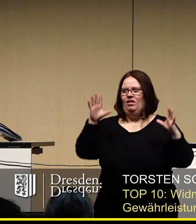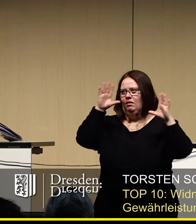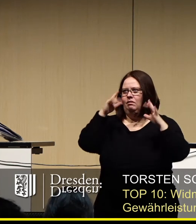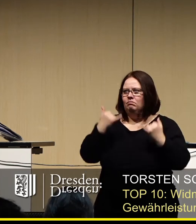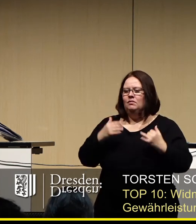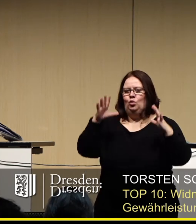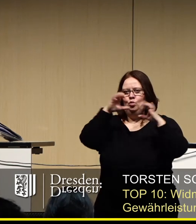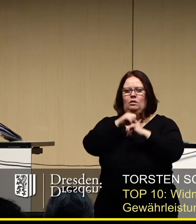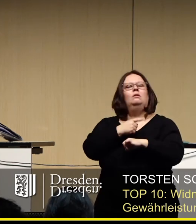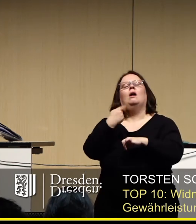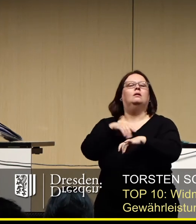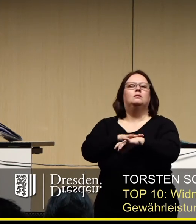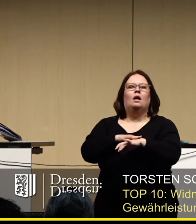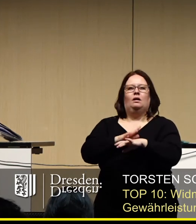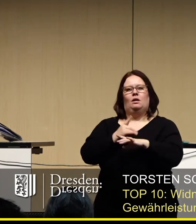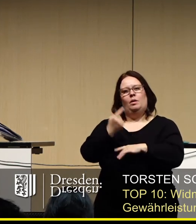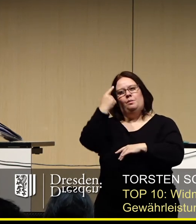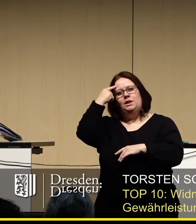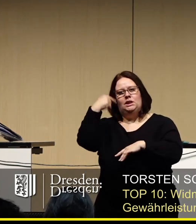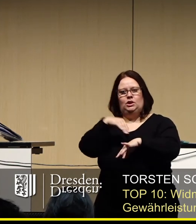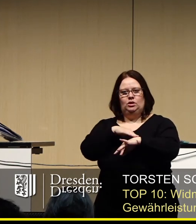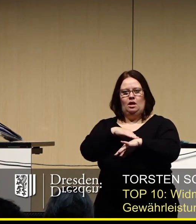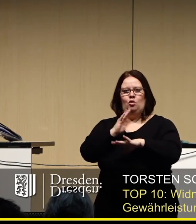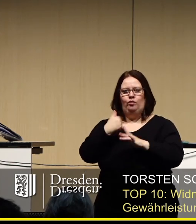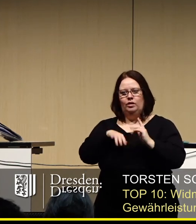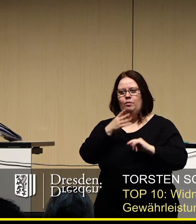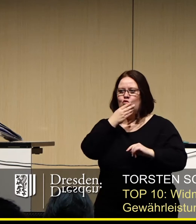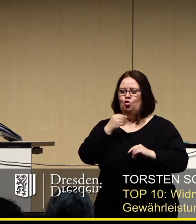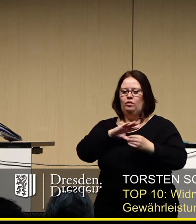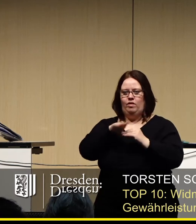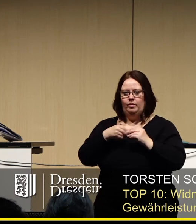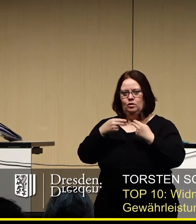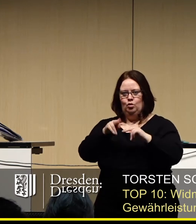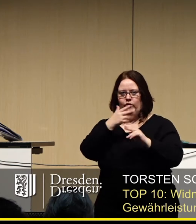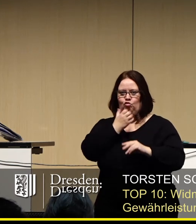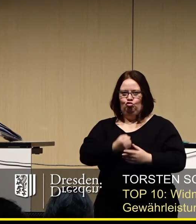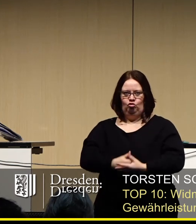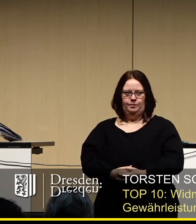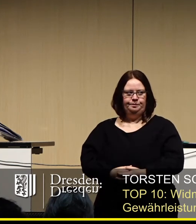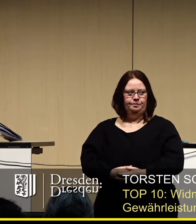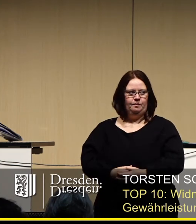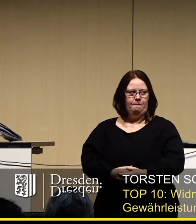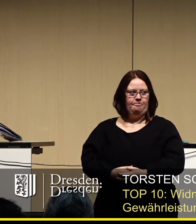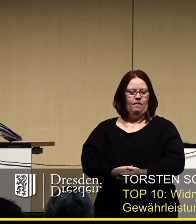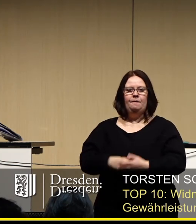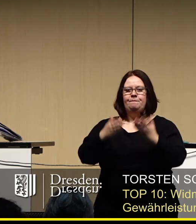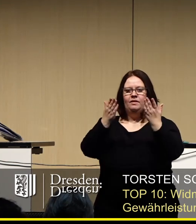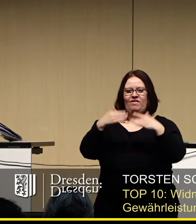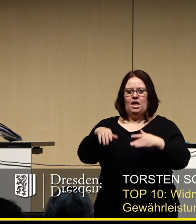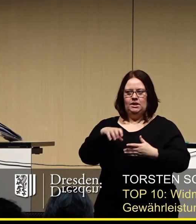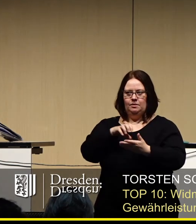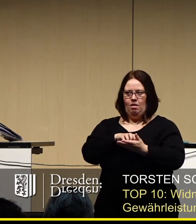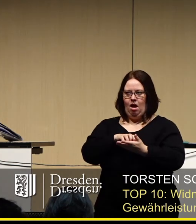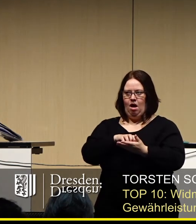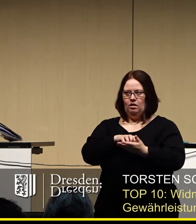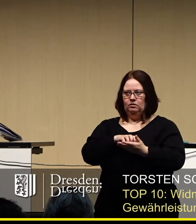Jahreszeit losgeht, diese sehr besinnliche Zeit, auch, wo man auch wieder zur Familie zurückgehen will. Die Weihnachtsmärkte sind meines